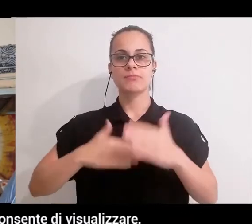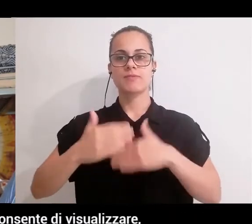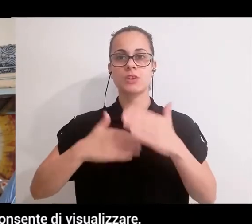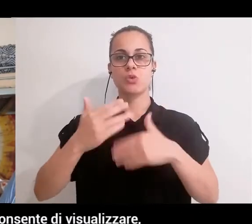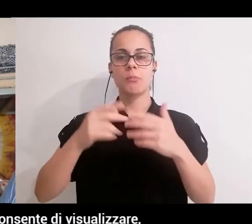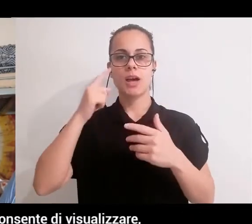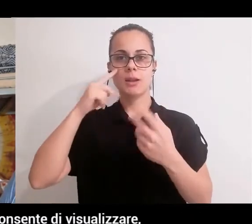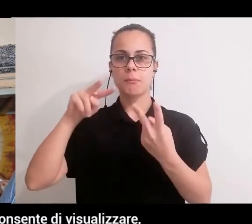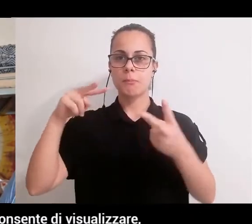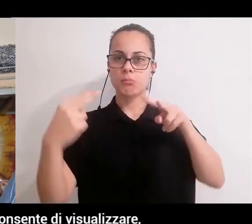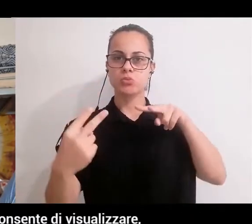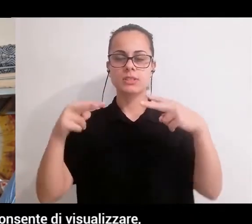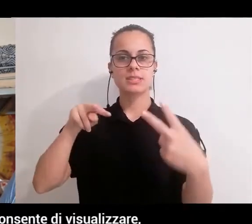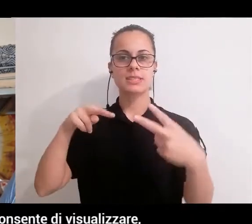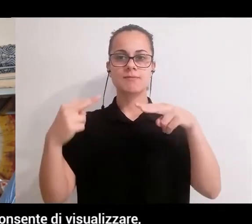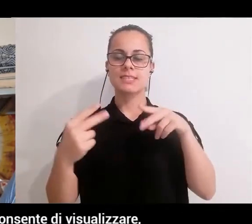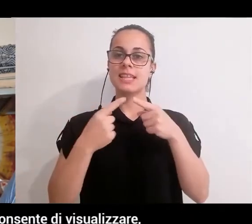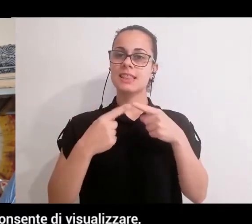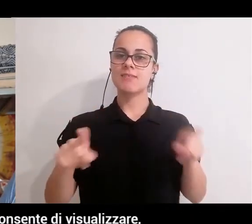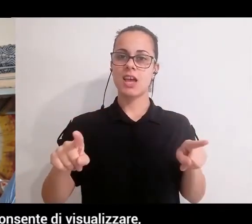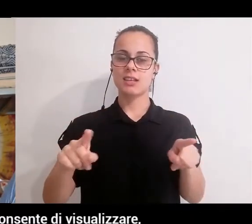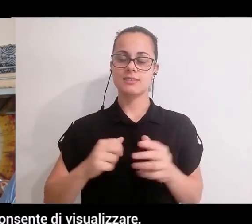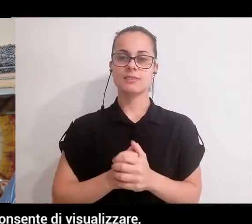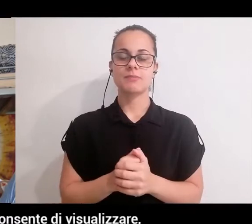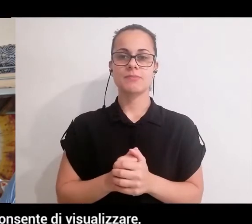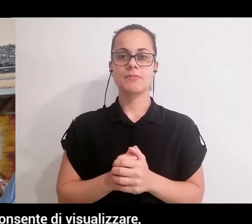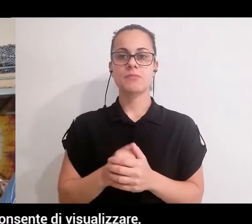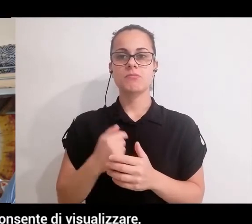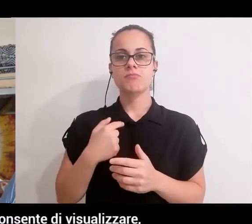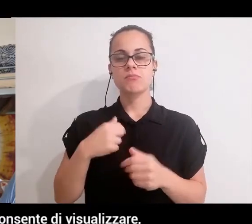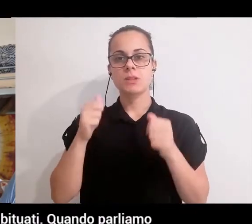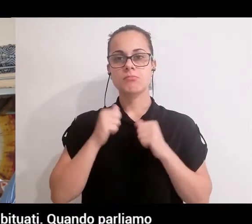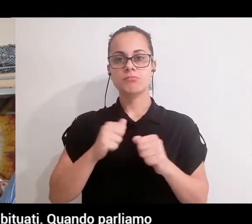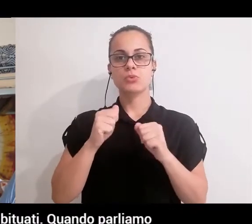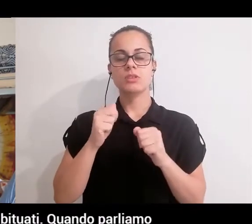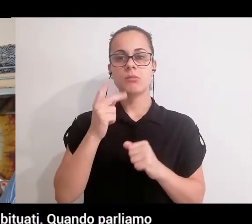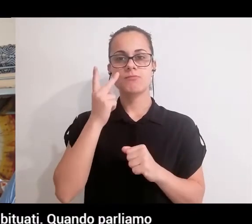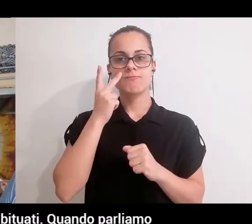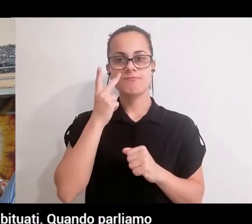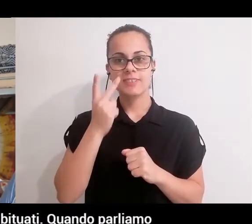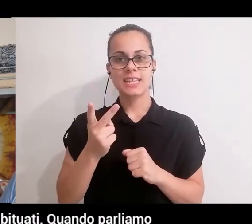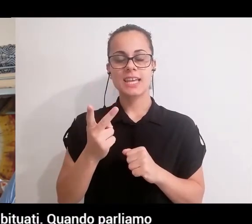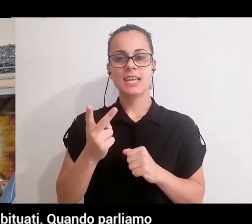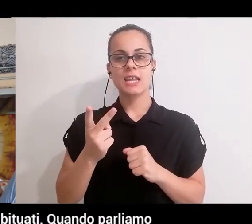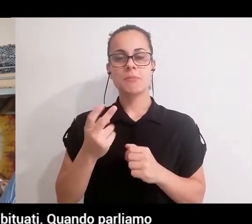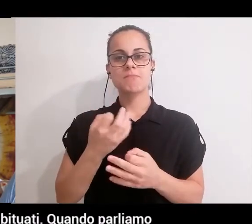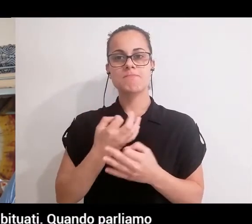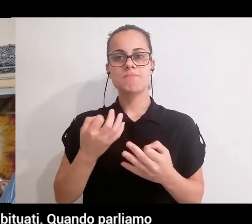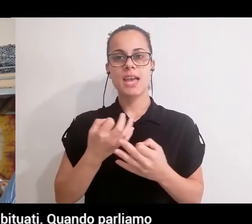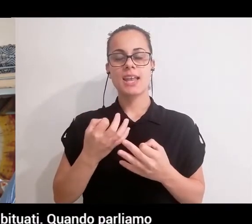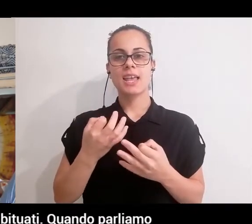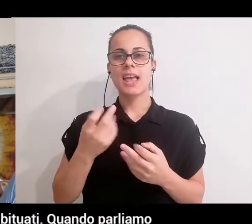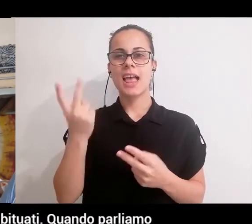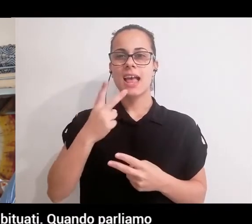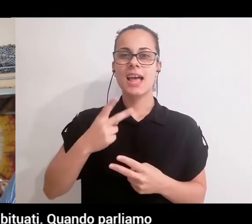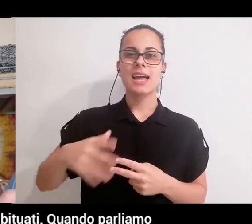diverso da prima, che ci consente di visualizzare, di vedere oltre la